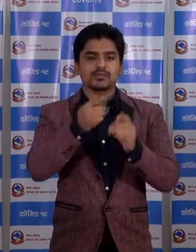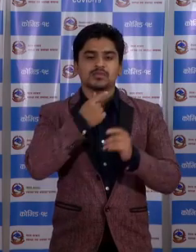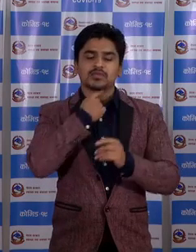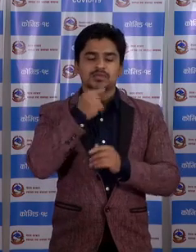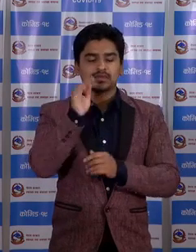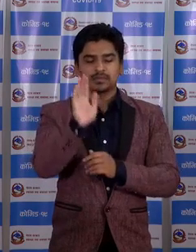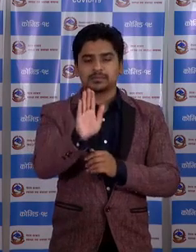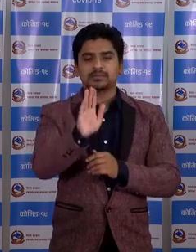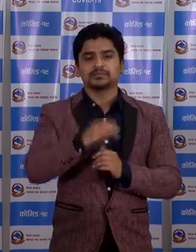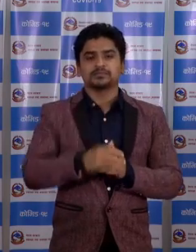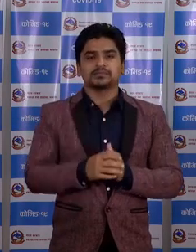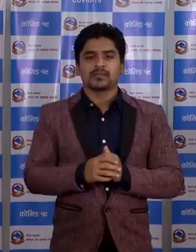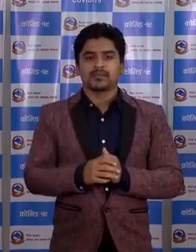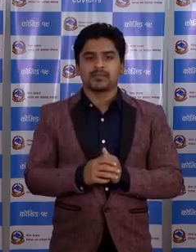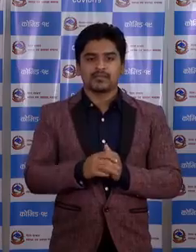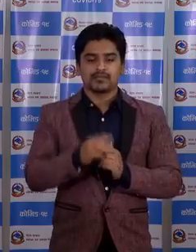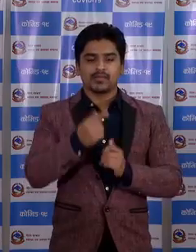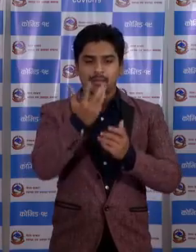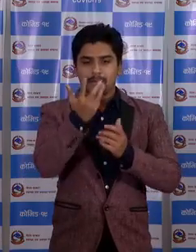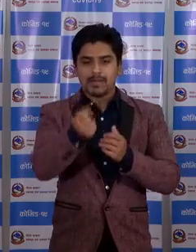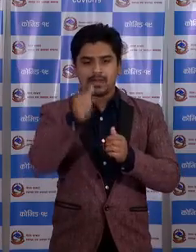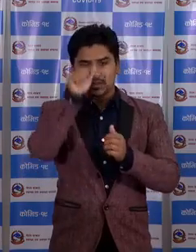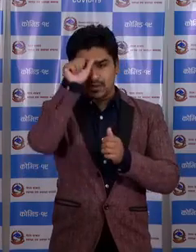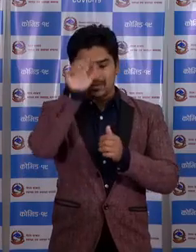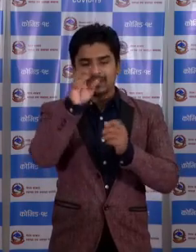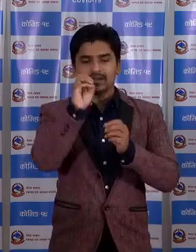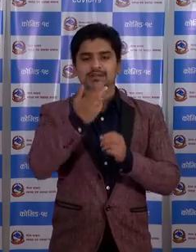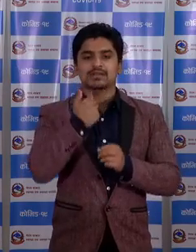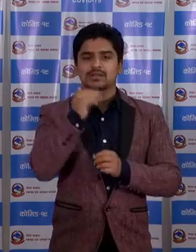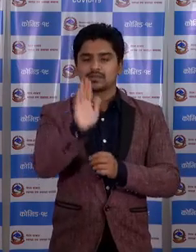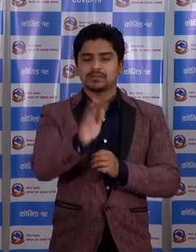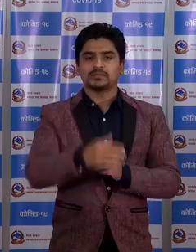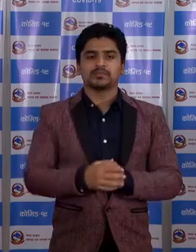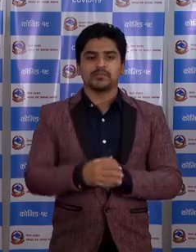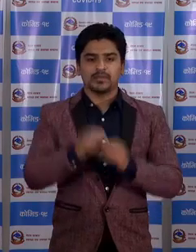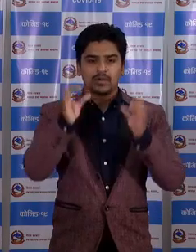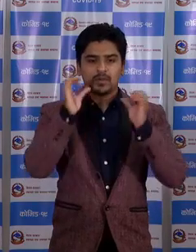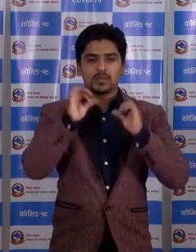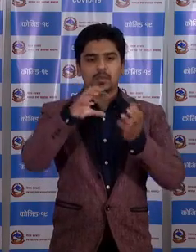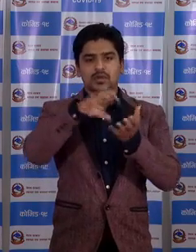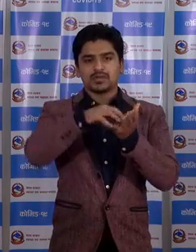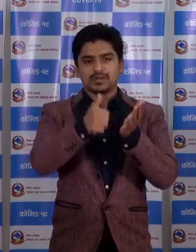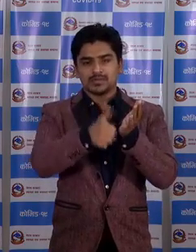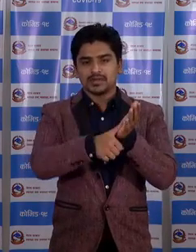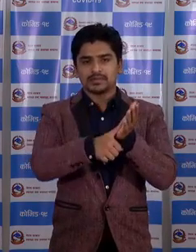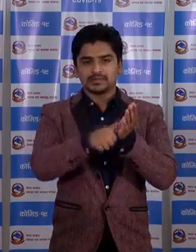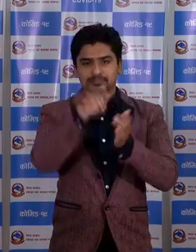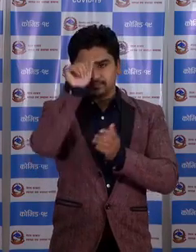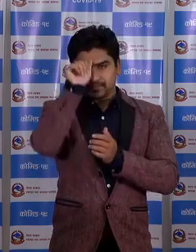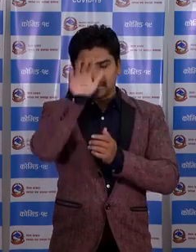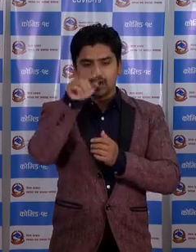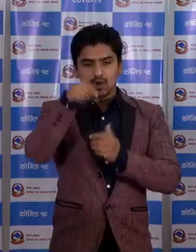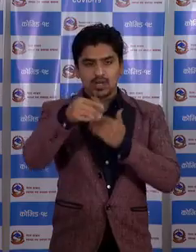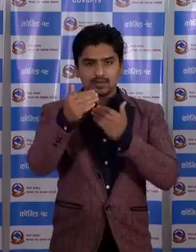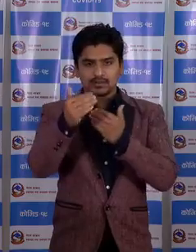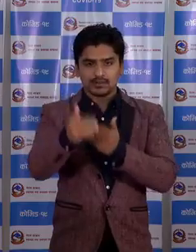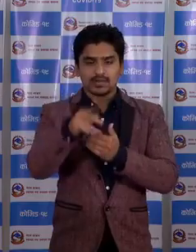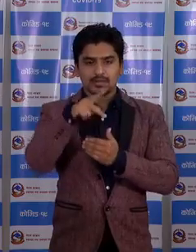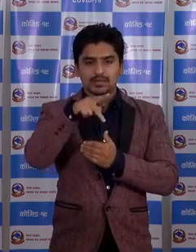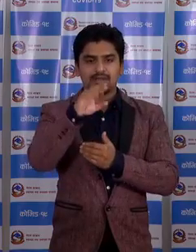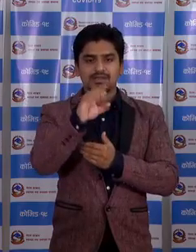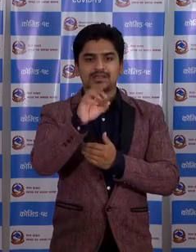विश्वस्त रहको जानकारी गराउं दे मा बाकी अपडेट दिना चालाँ छू पर्योक साला परिक्षेन को अपडेट मा आलसम मा